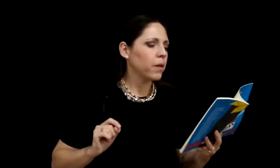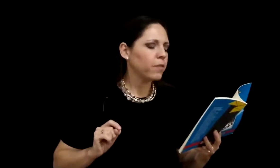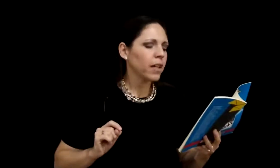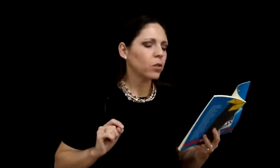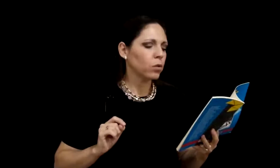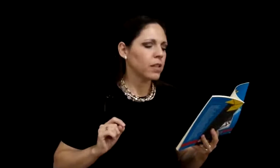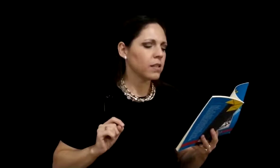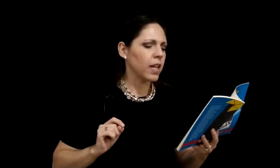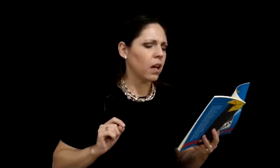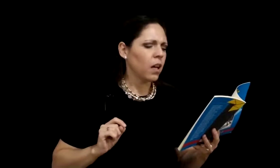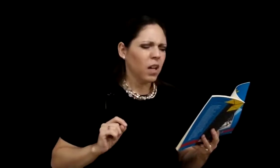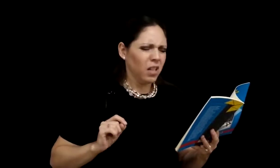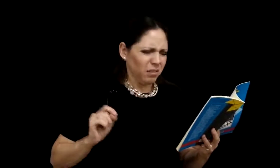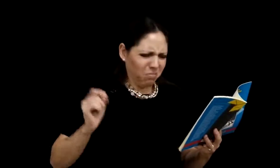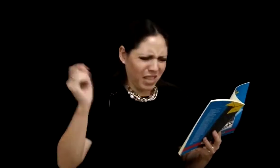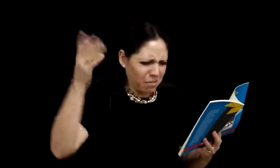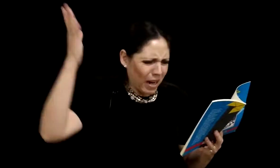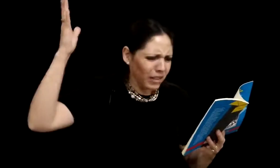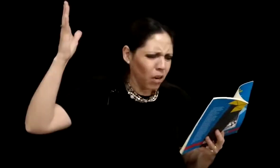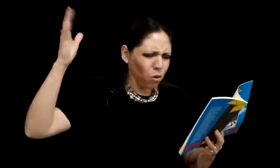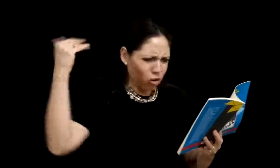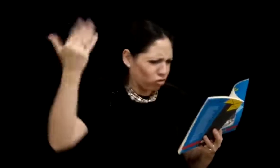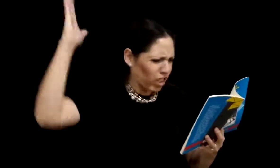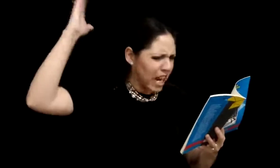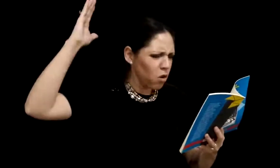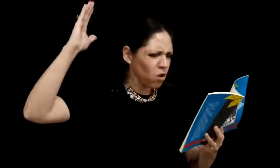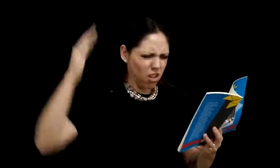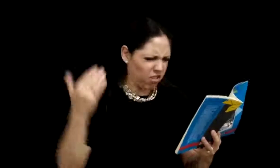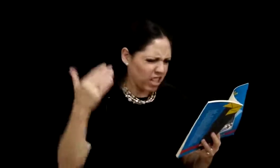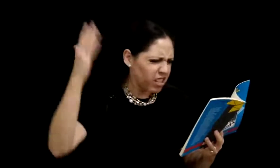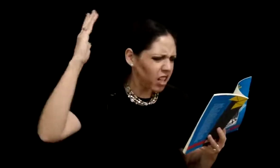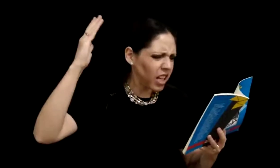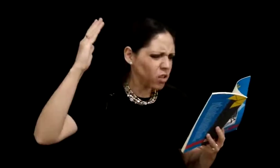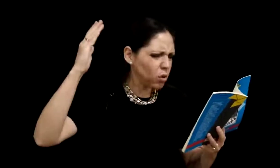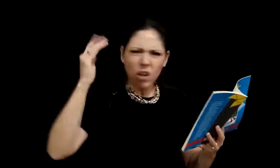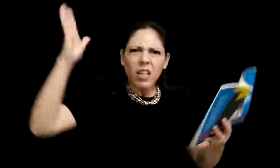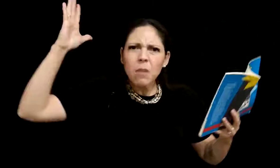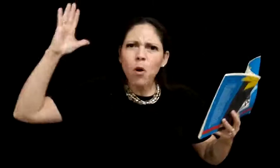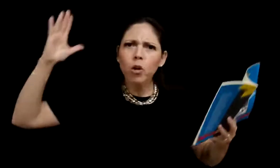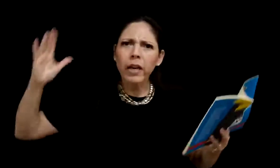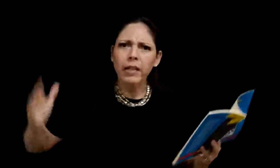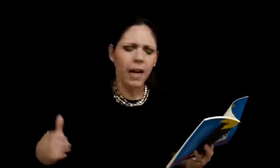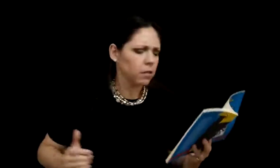perfecto, decía. ¡Desbarátalo! ¡Tíralo! ¡Deshazte de eso! ¡Qué porquería!